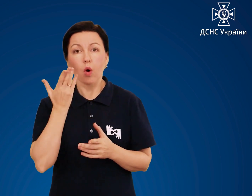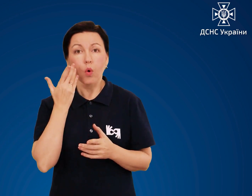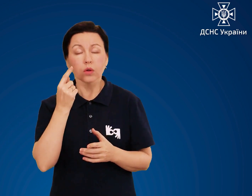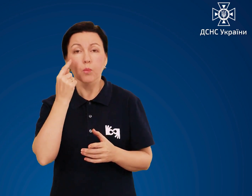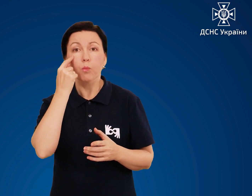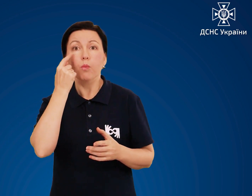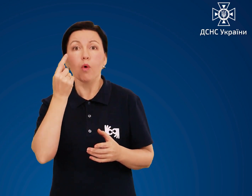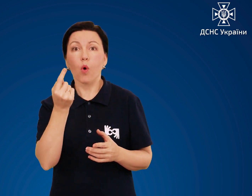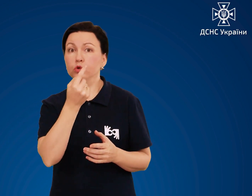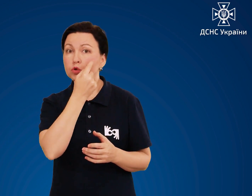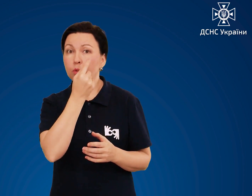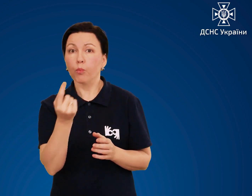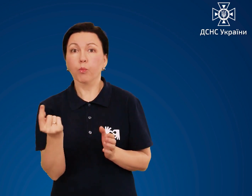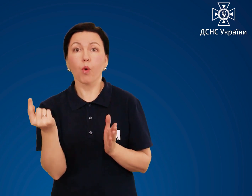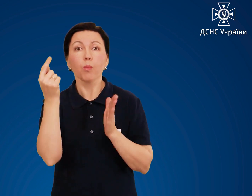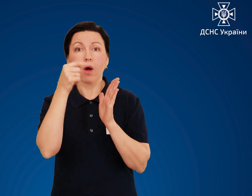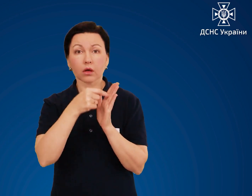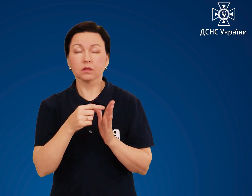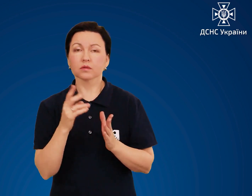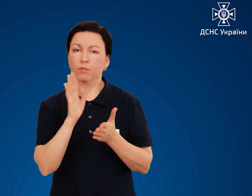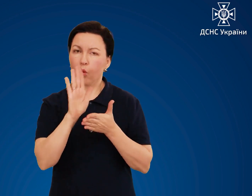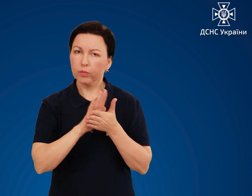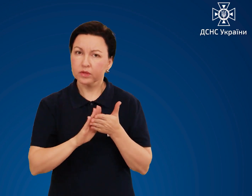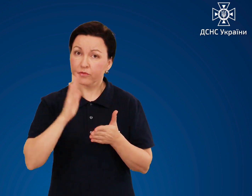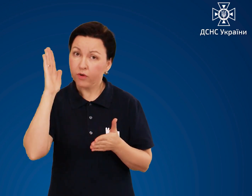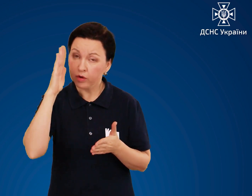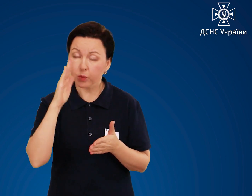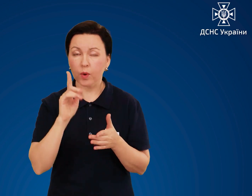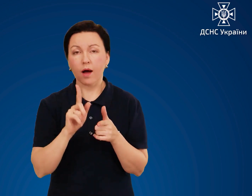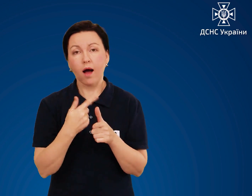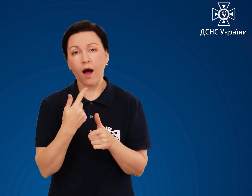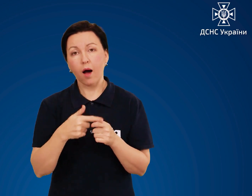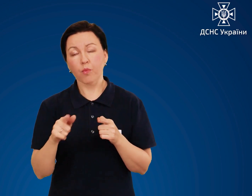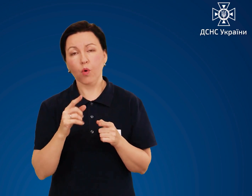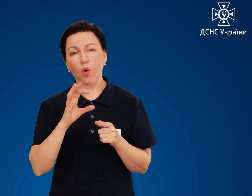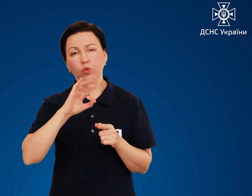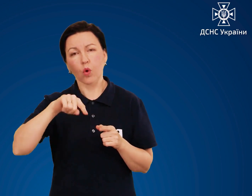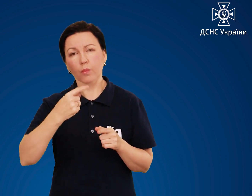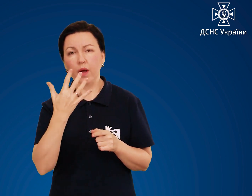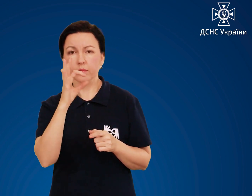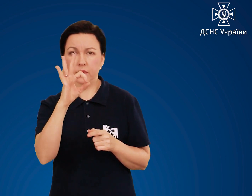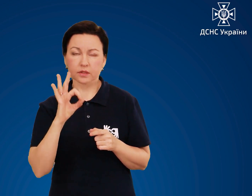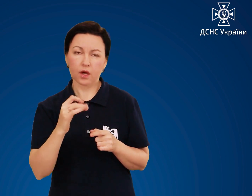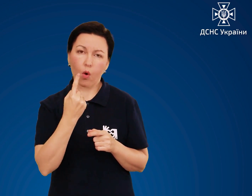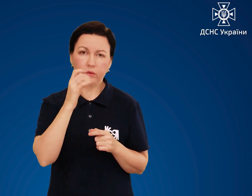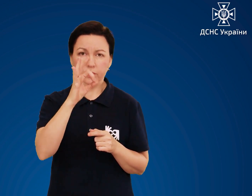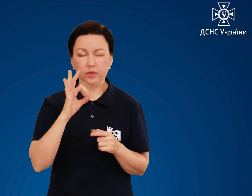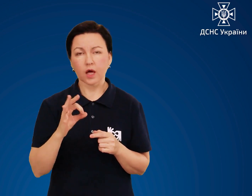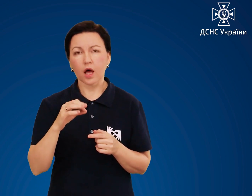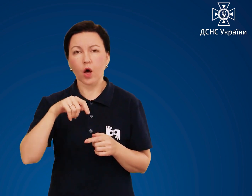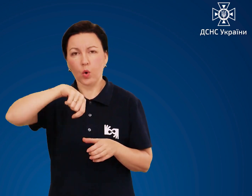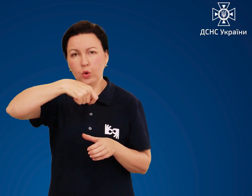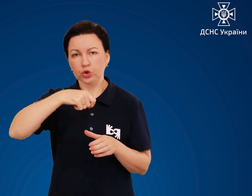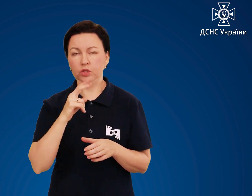потраплянні в очі промийте водою або піввідсотковим, одновідсотковим розчином